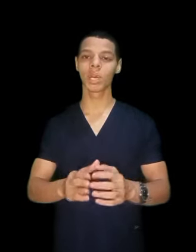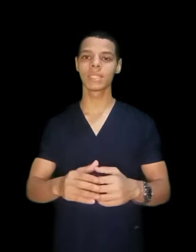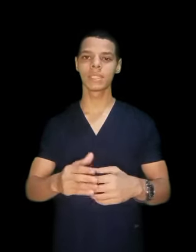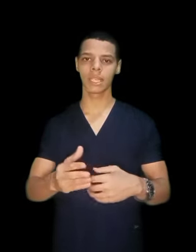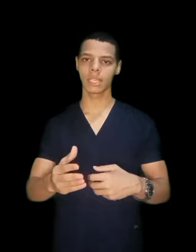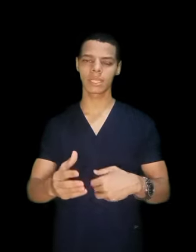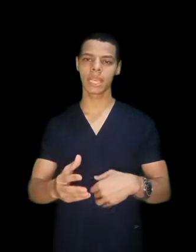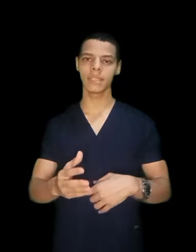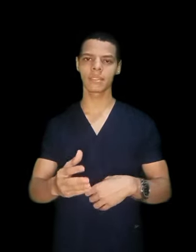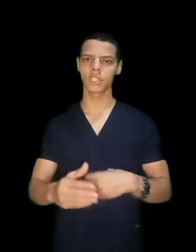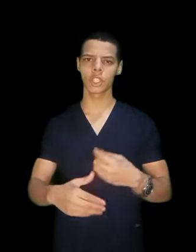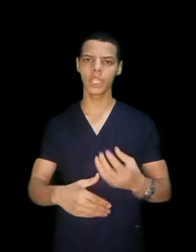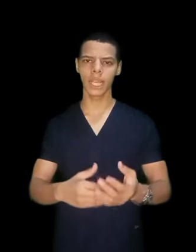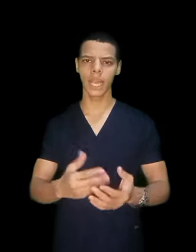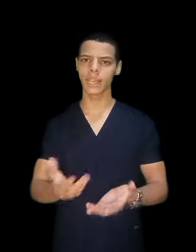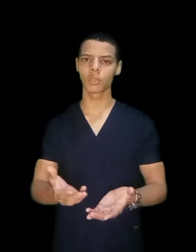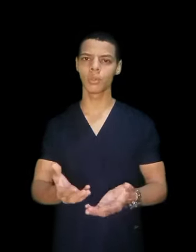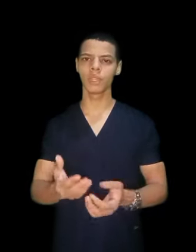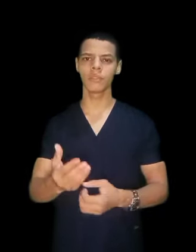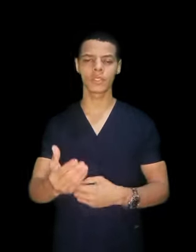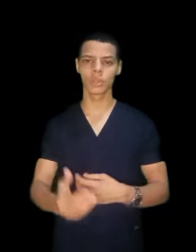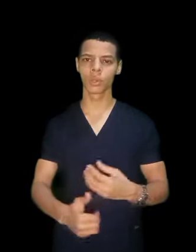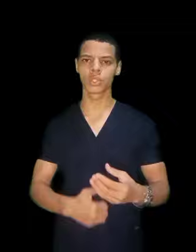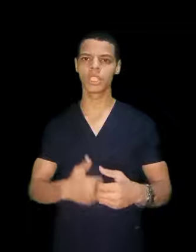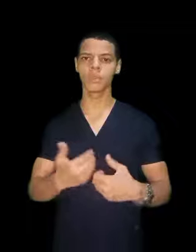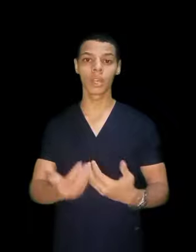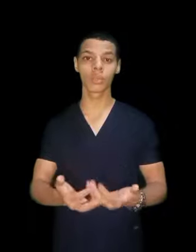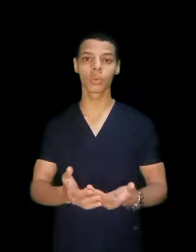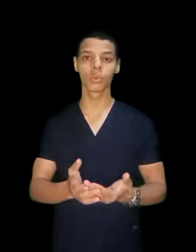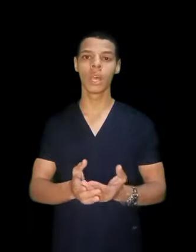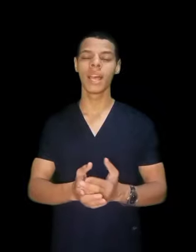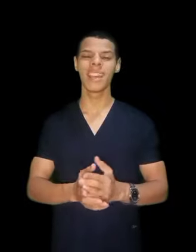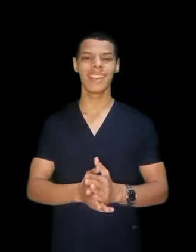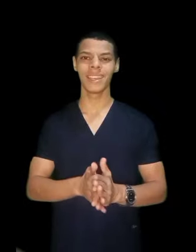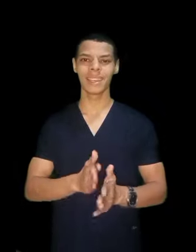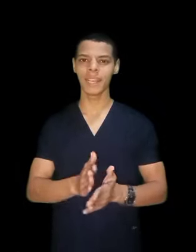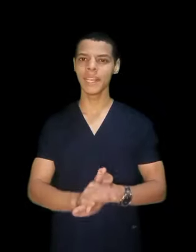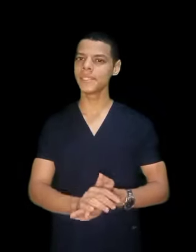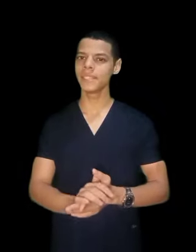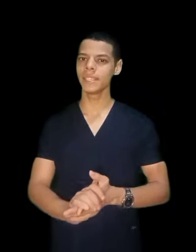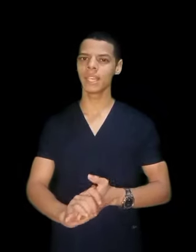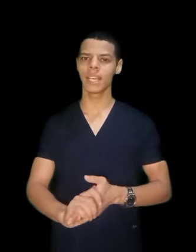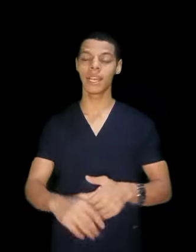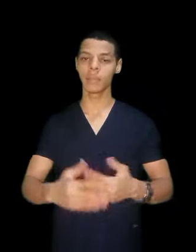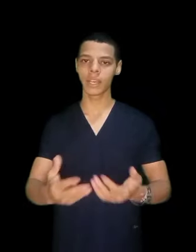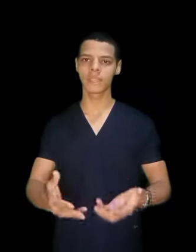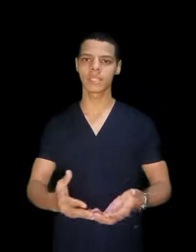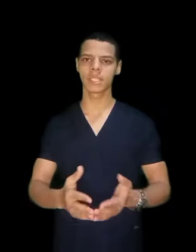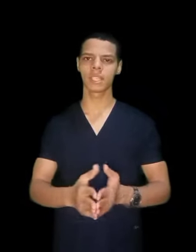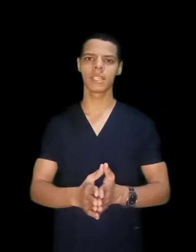مواد زي التشريح، أناتومي، فسيولوجي، مايكرو، إنجليزي، علم نفس،